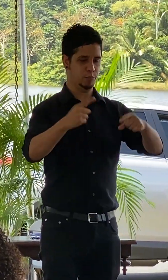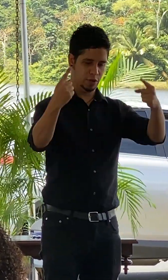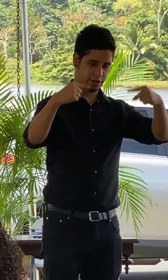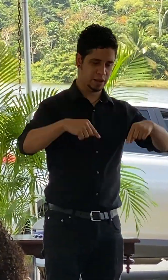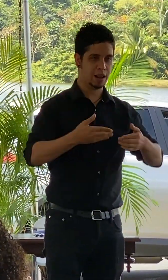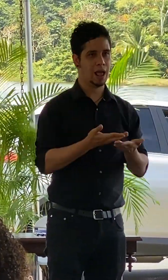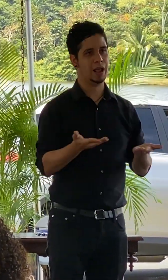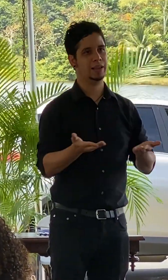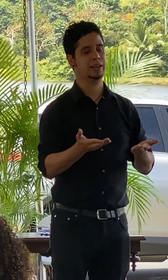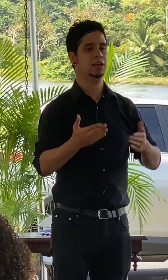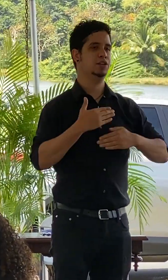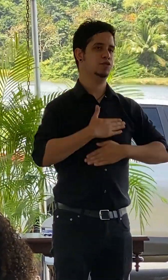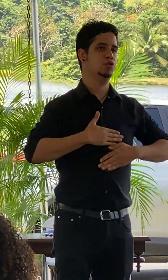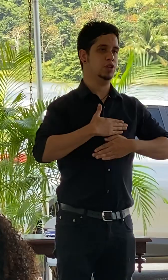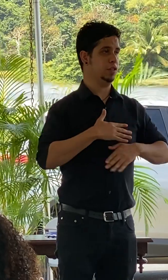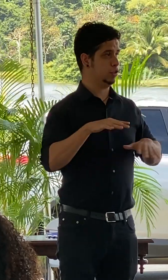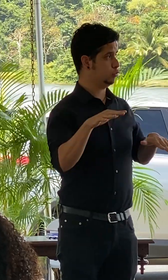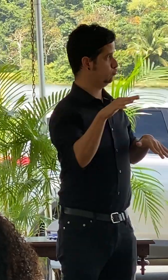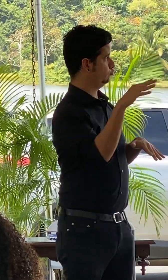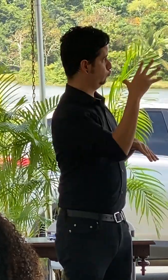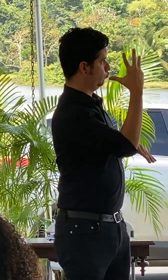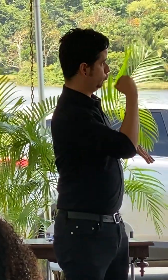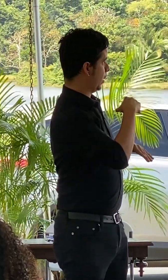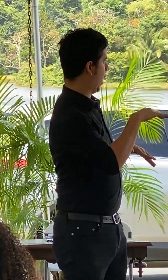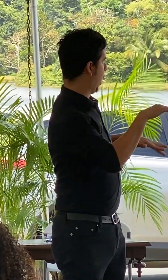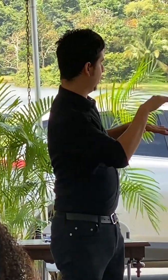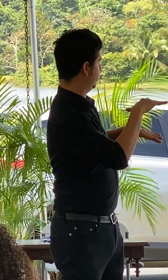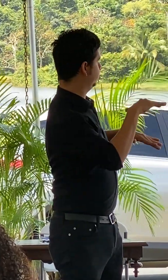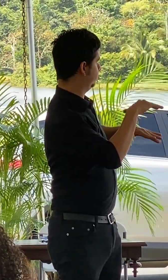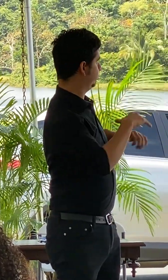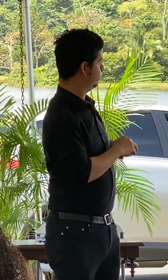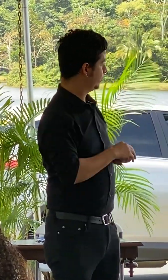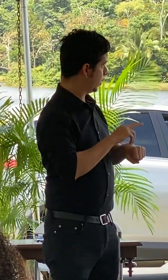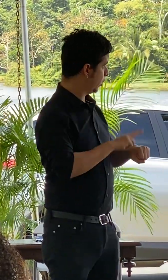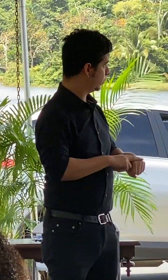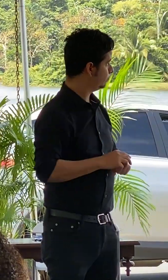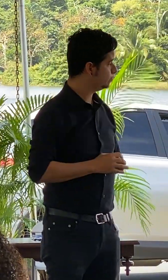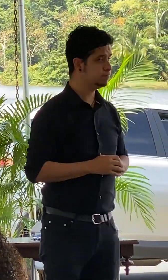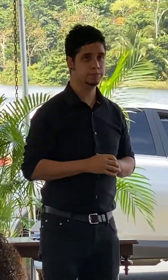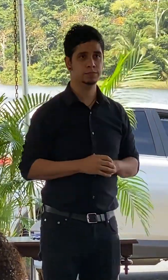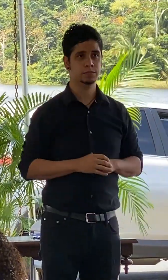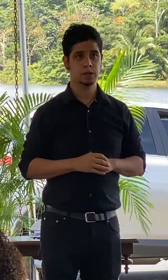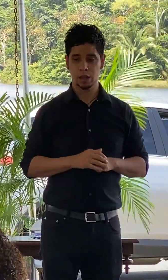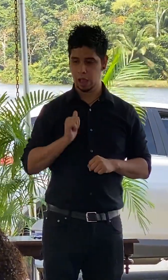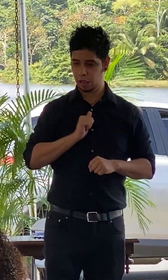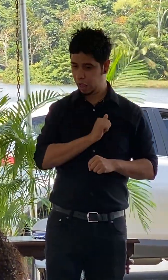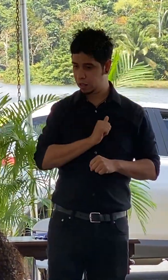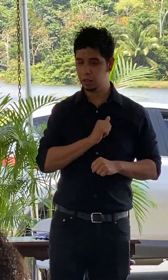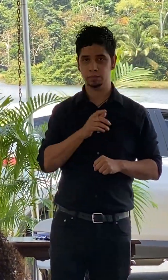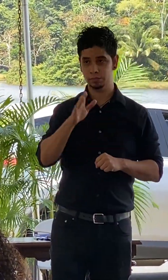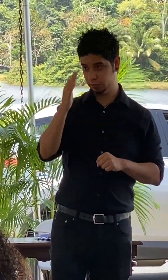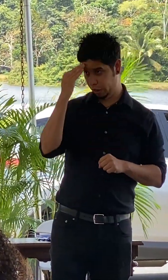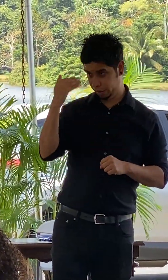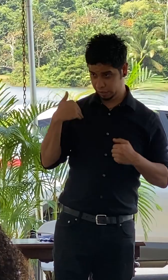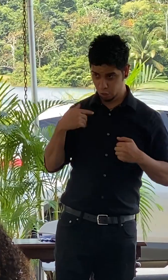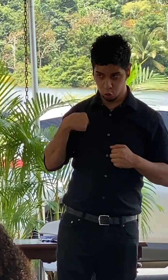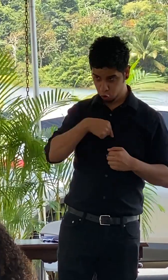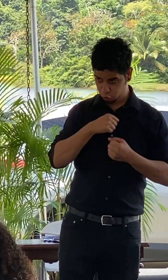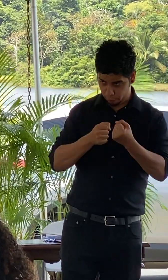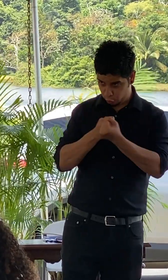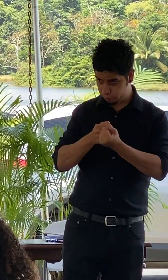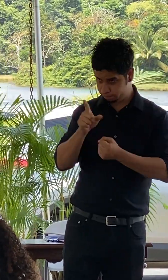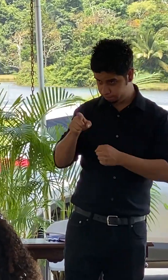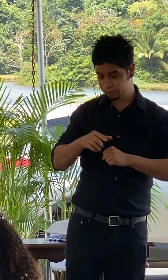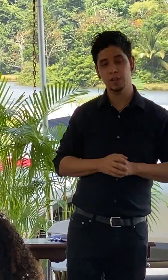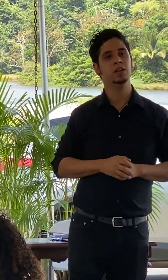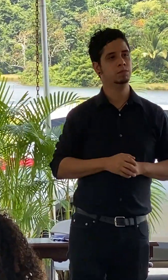llegar hasta aquí y disfrutar de esta maravillosa naturaleza alcantarillados y